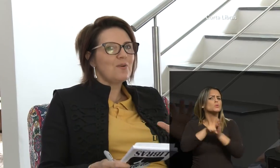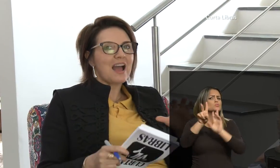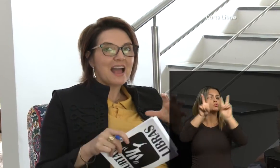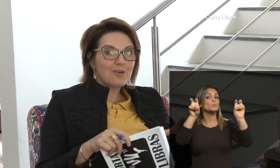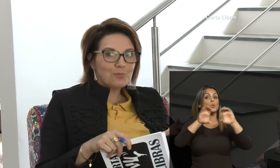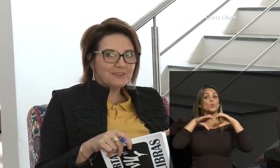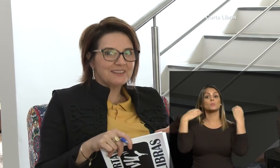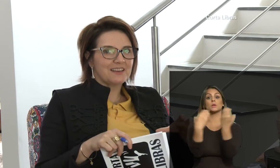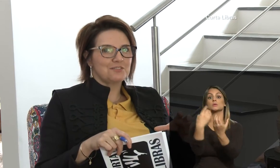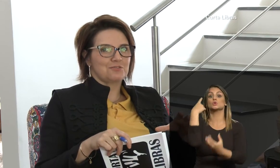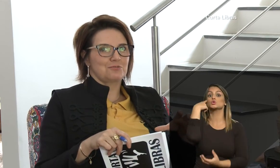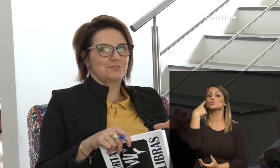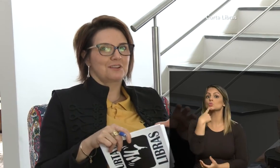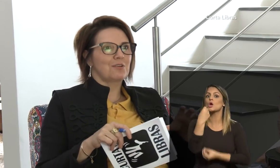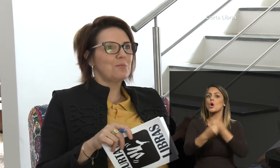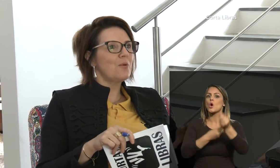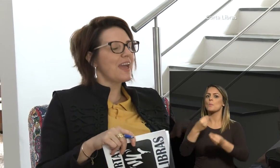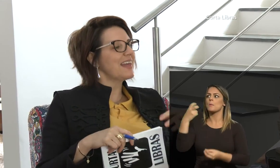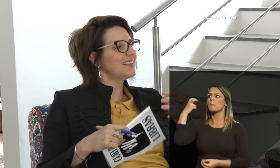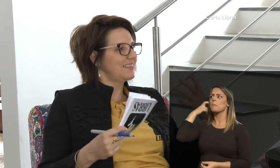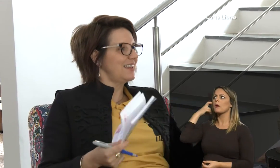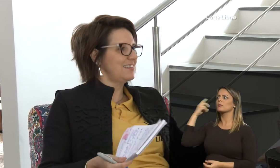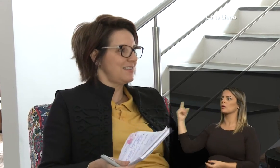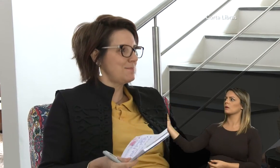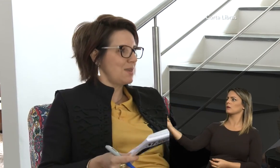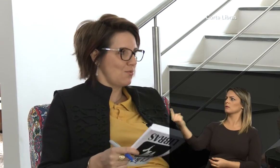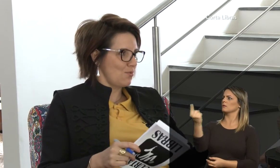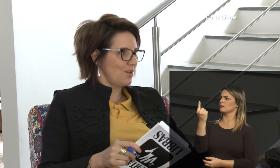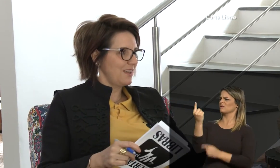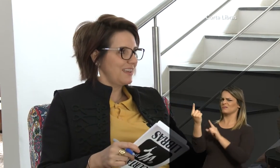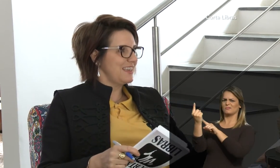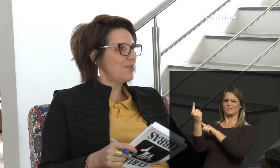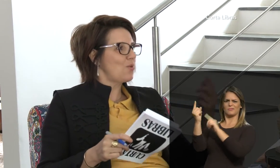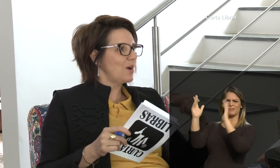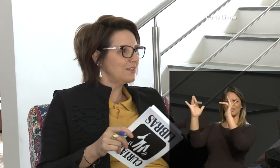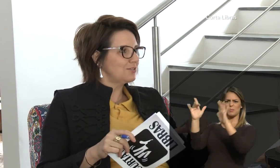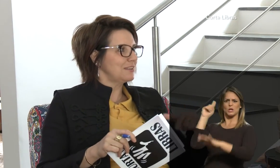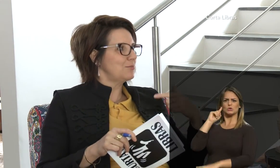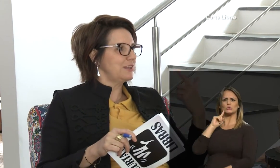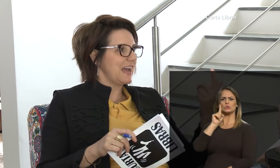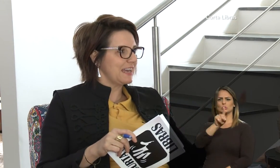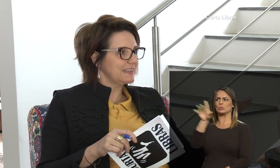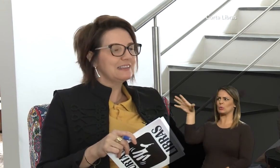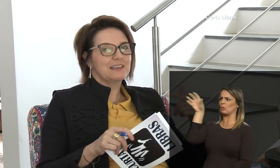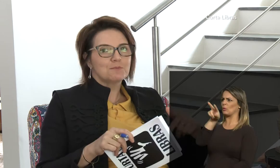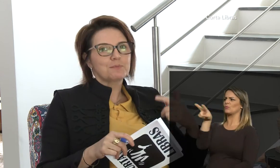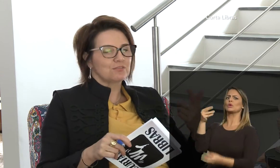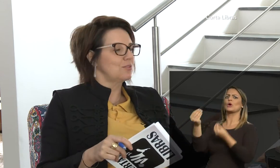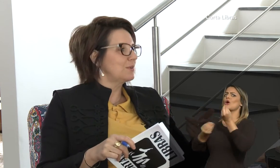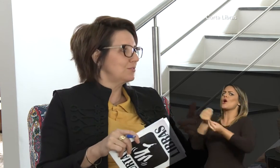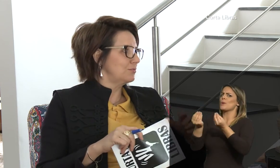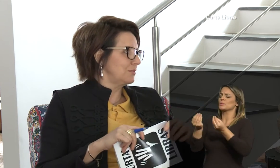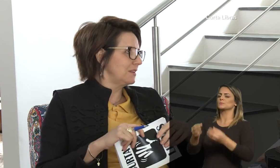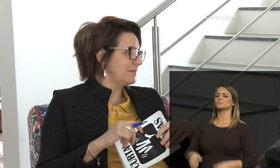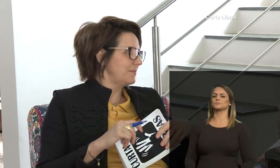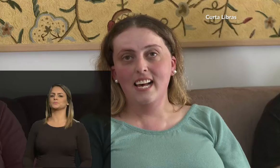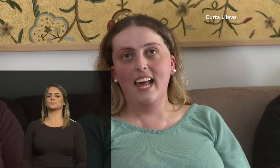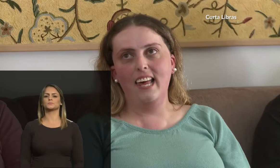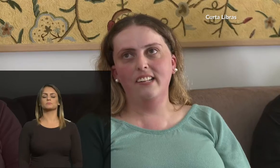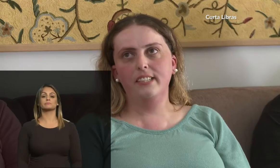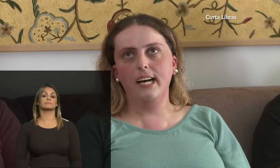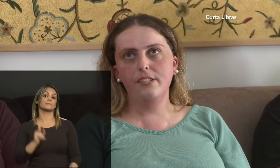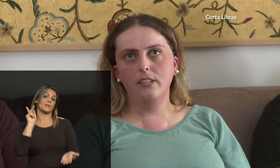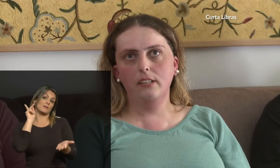relação à comunidade surda, como ela te recebeu enquanto namorada de uma pessoa surda?